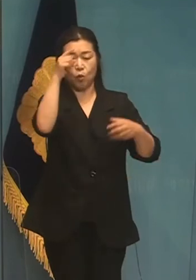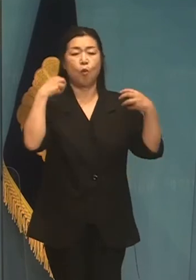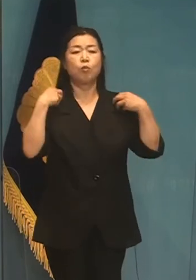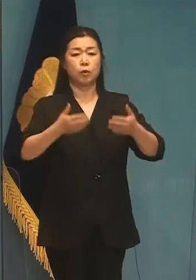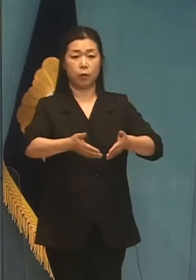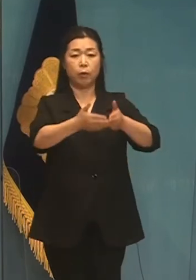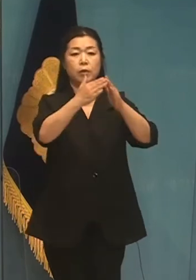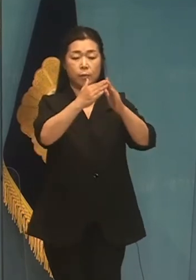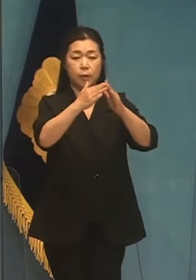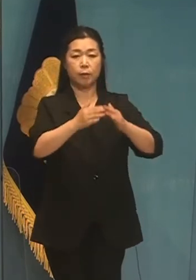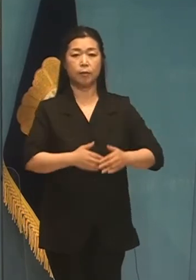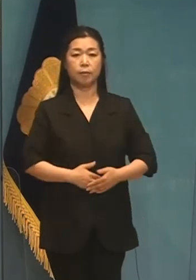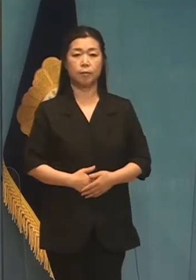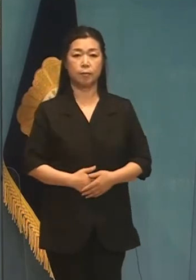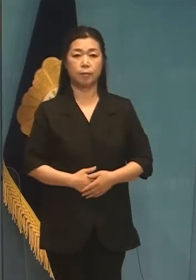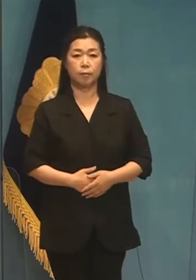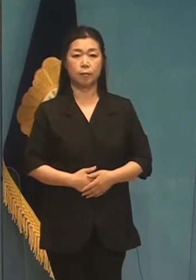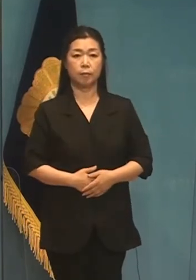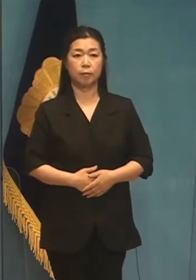구성하겠습니다.